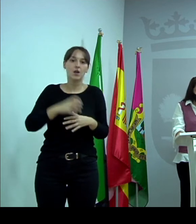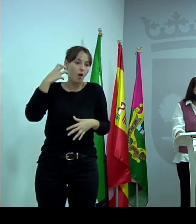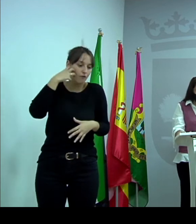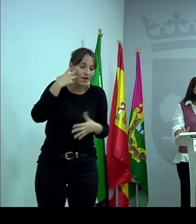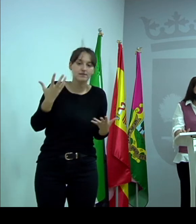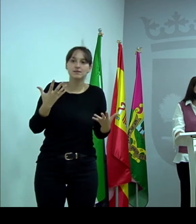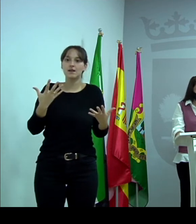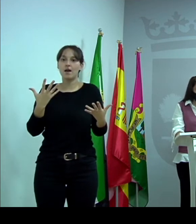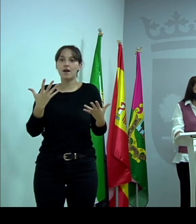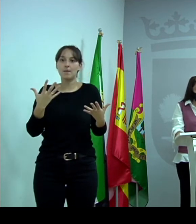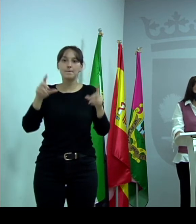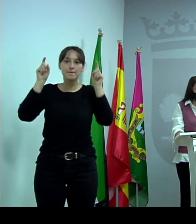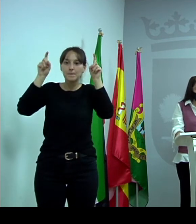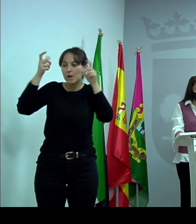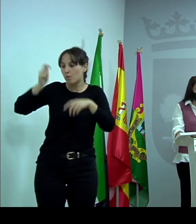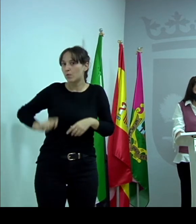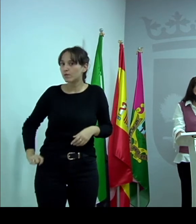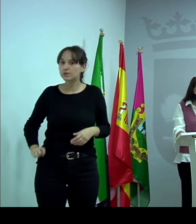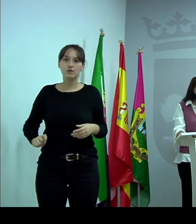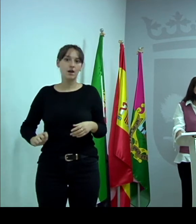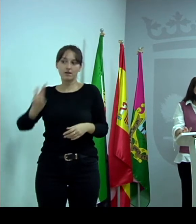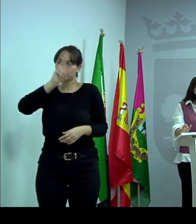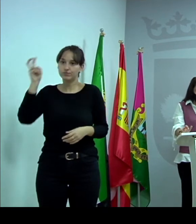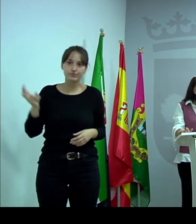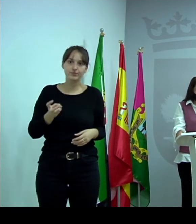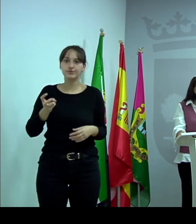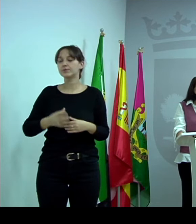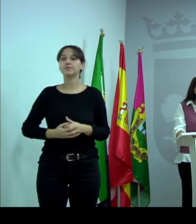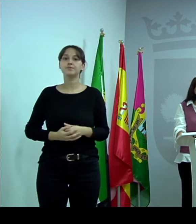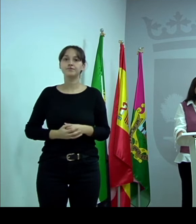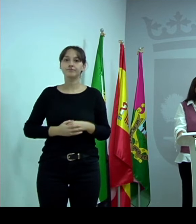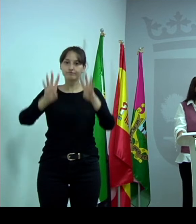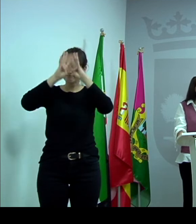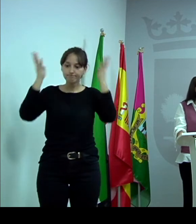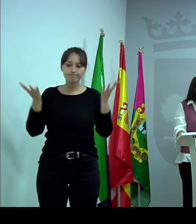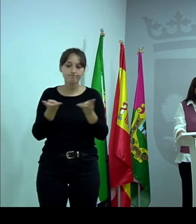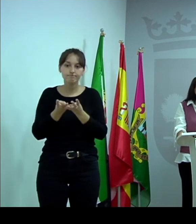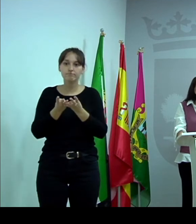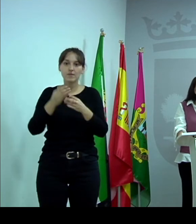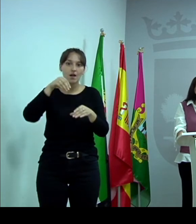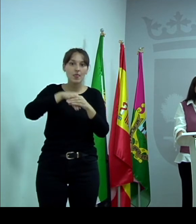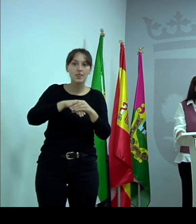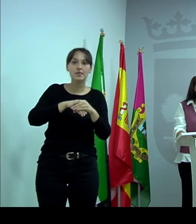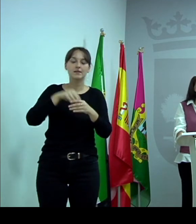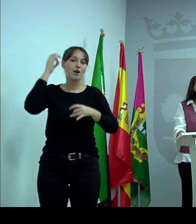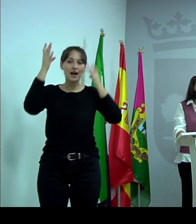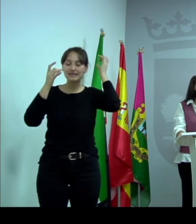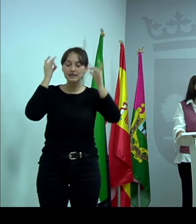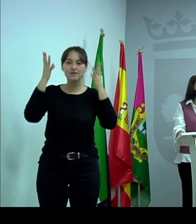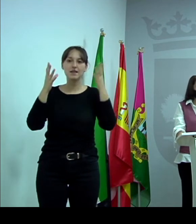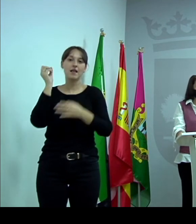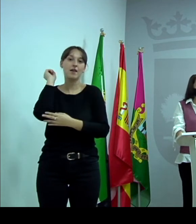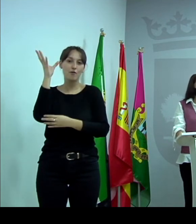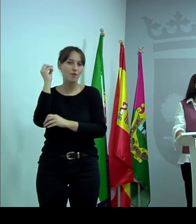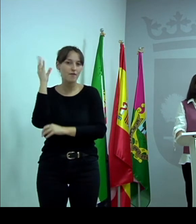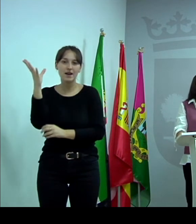Inscripción a las acciones, se harían a través de esta plataforma. Acciones formativas, material didáctico, vídeo y conferencia en streaming.